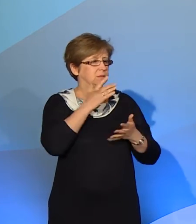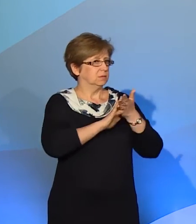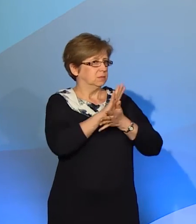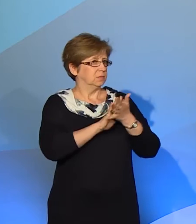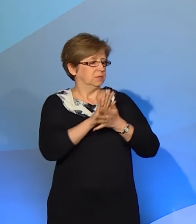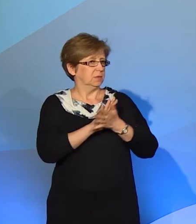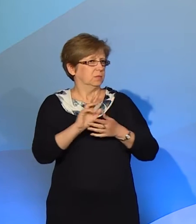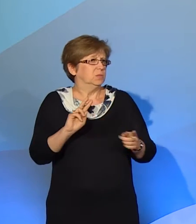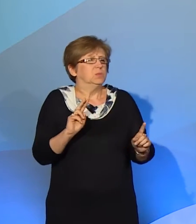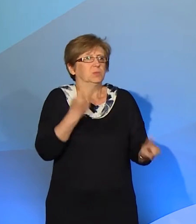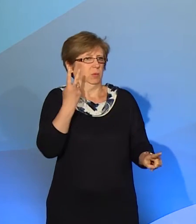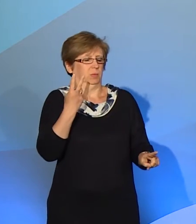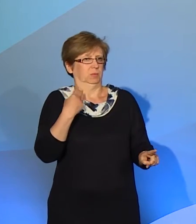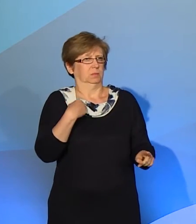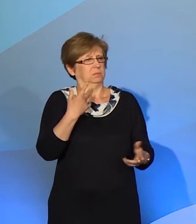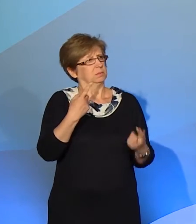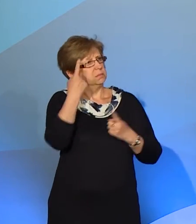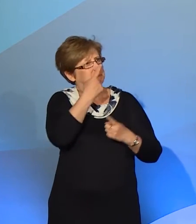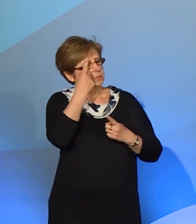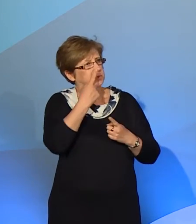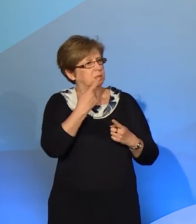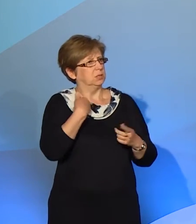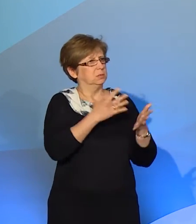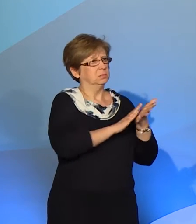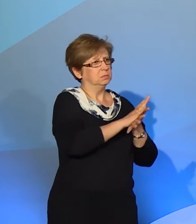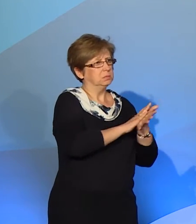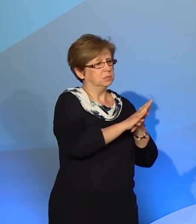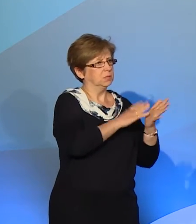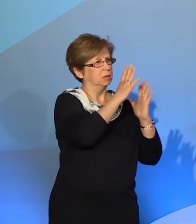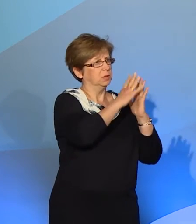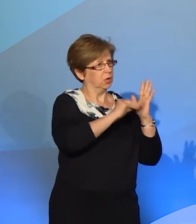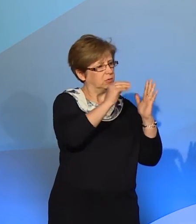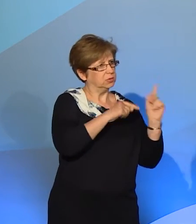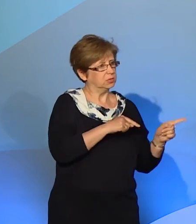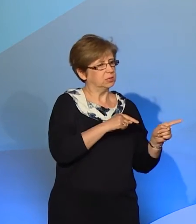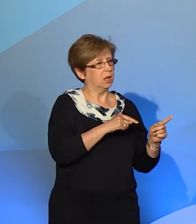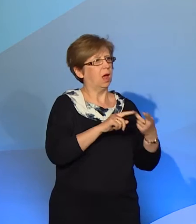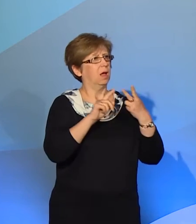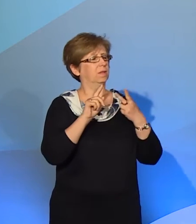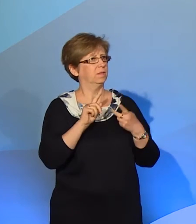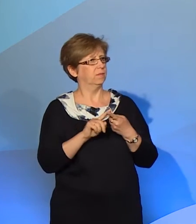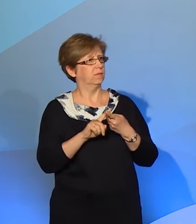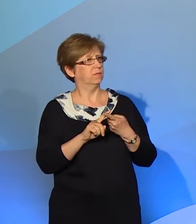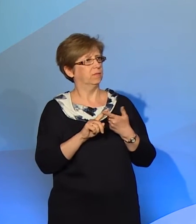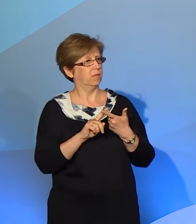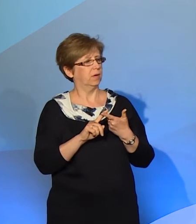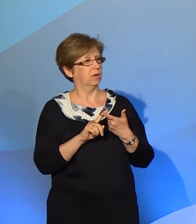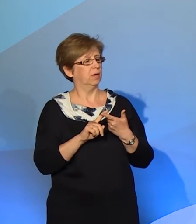takie przeświadczenie, że miganie jest wspólne? Raz, ta ikoniczność, o której powiedziałem. Dwa, że często się wydaje, że miganie to jakieś